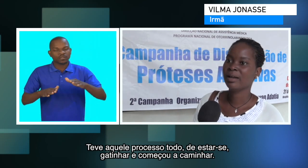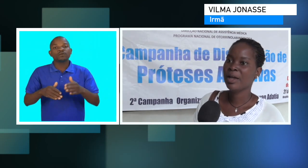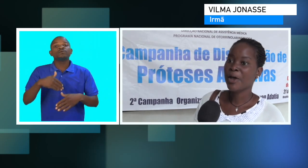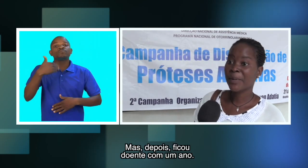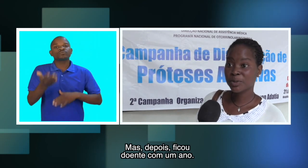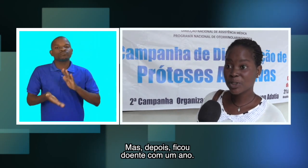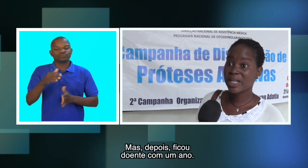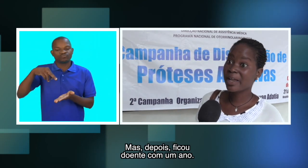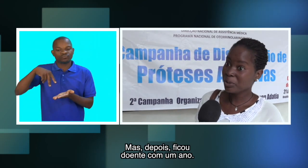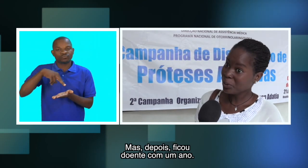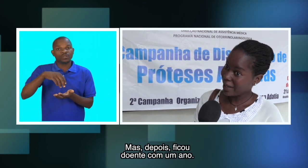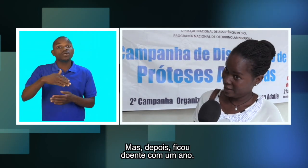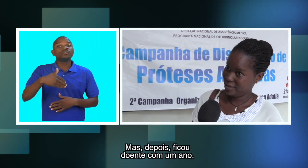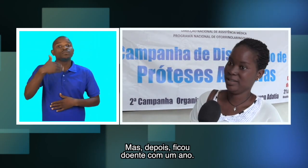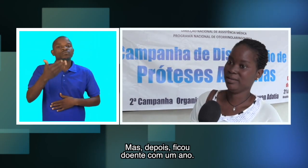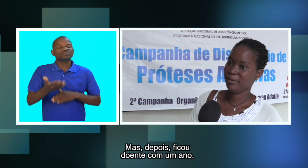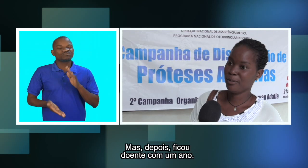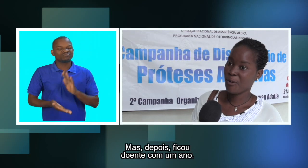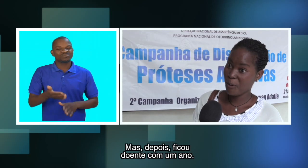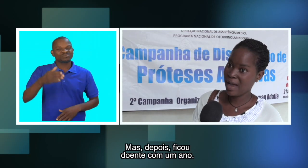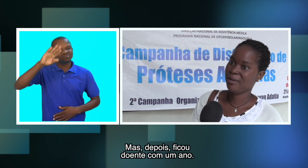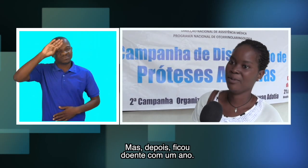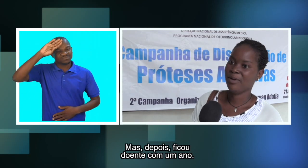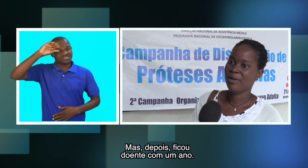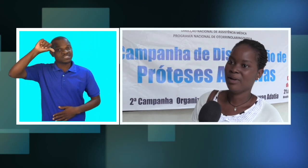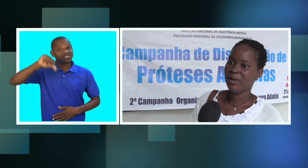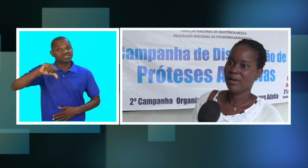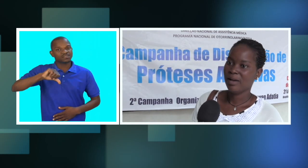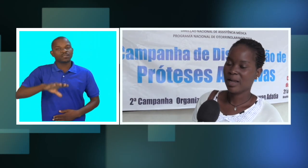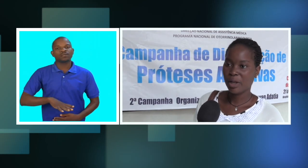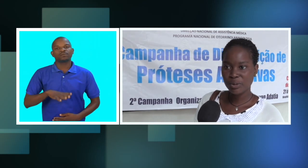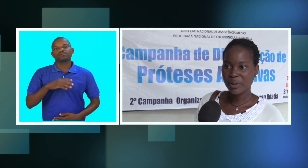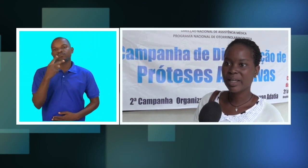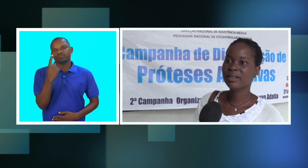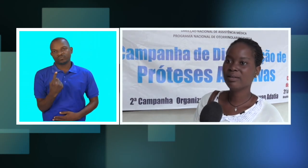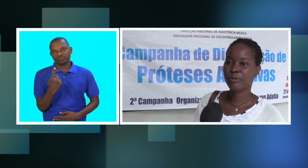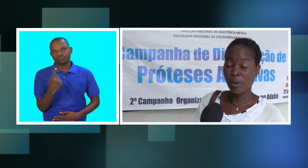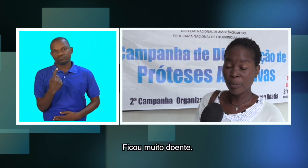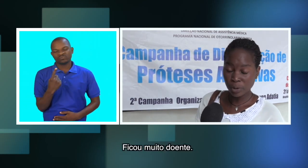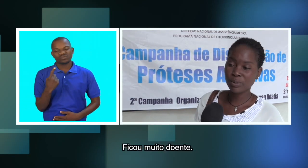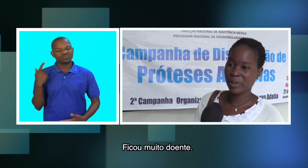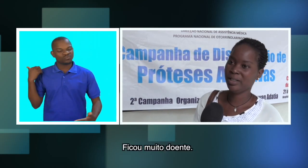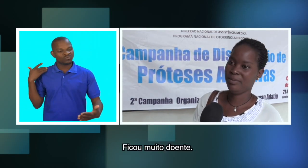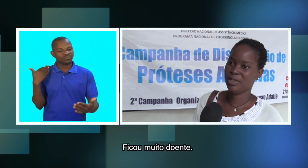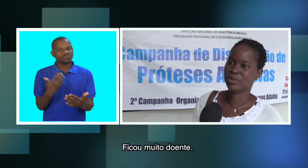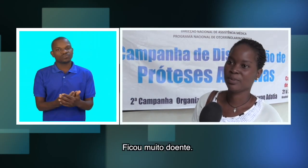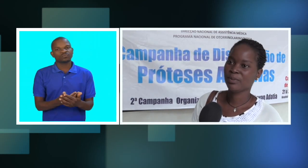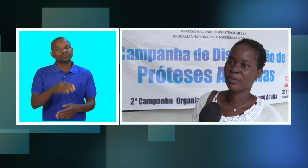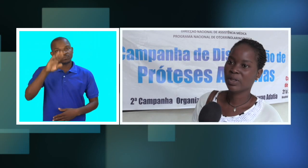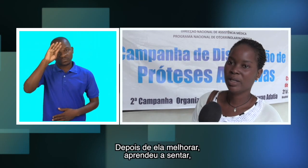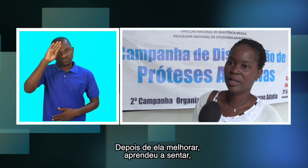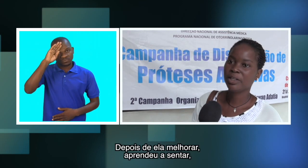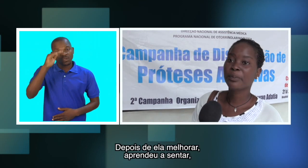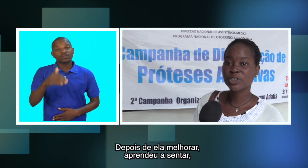caminhar. Mas depois caiu doente. Com um ano. Caiu doente. Ficou muito doente mesmo.